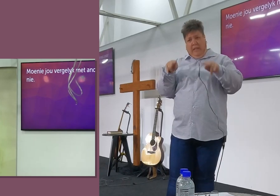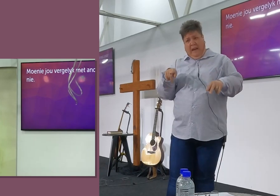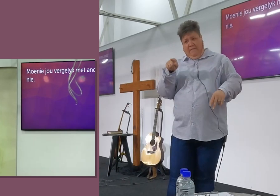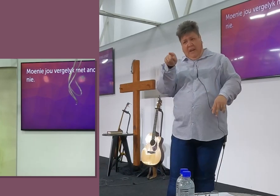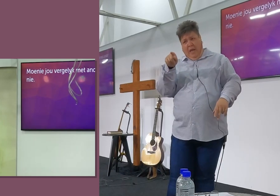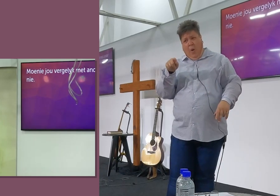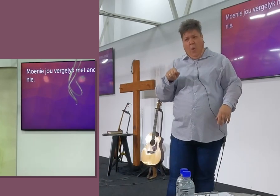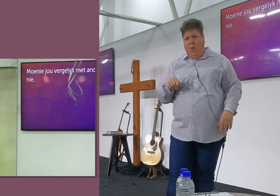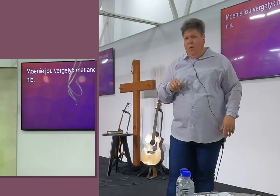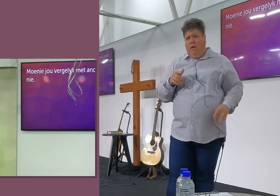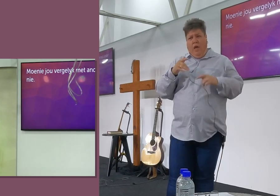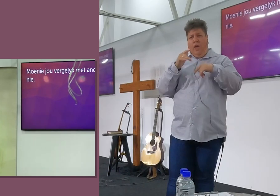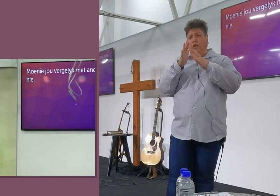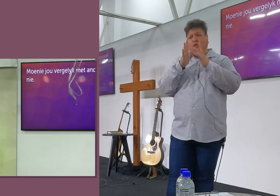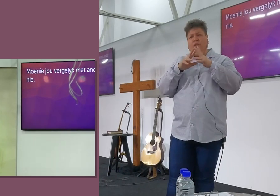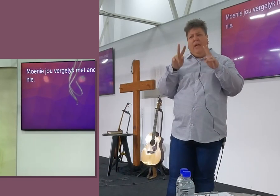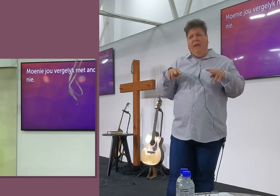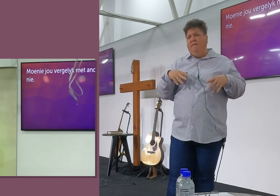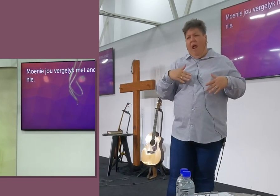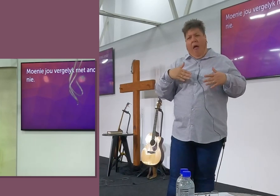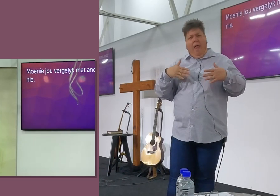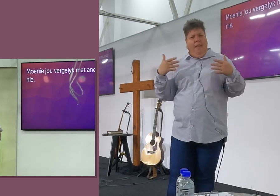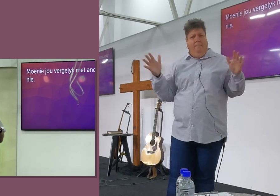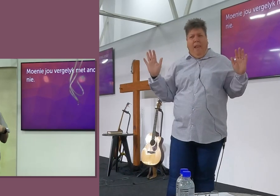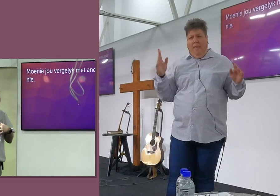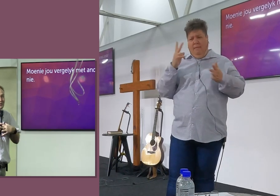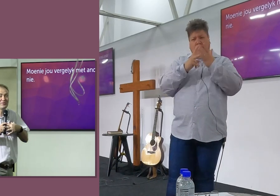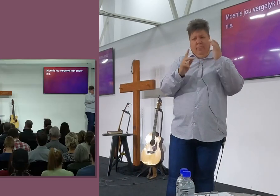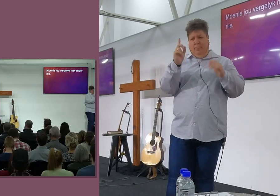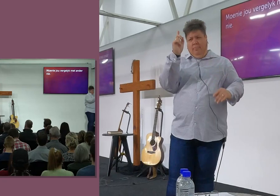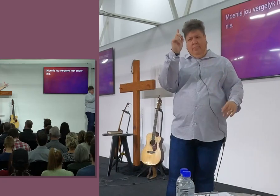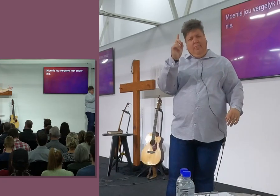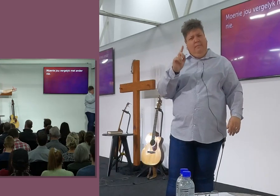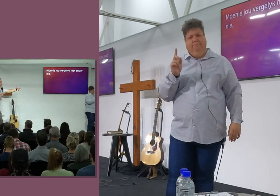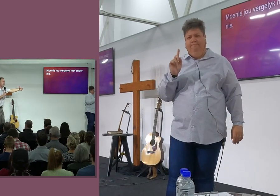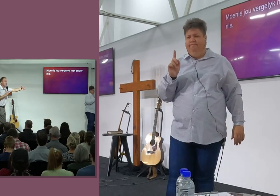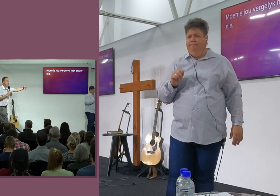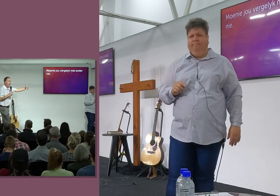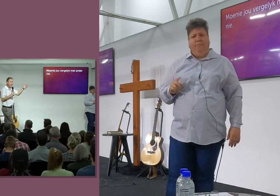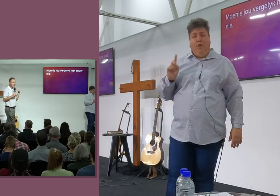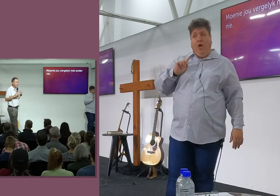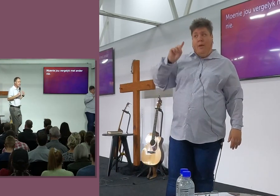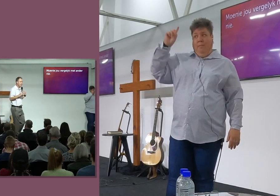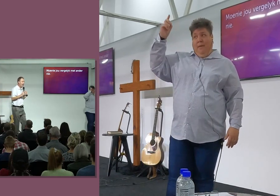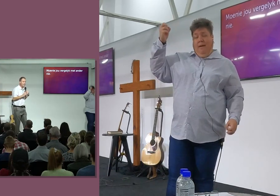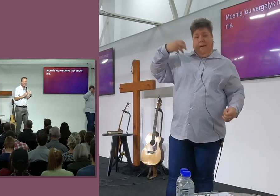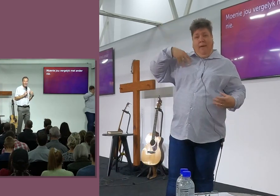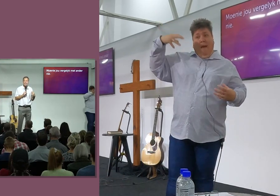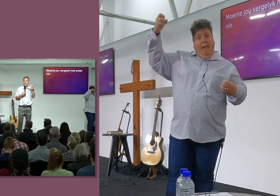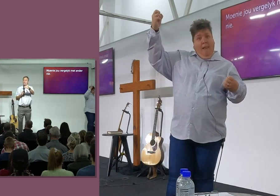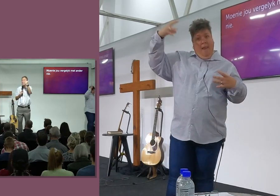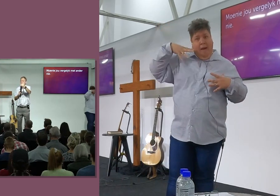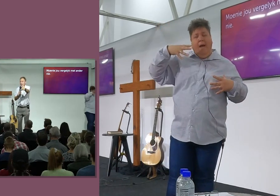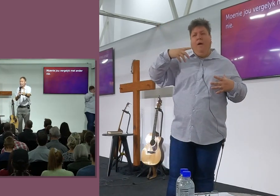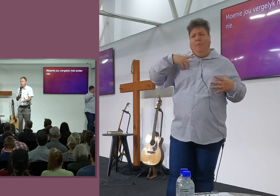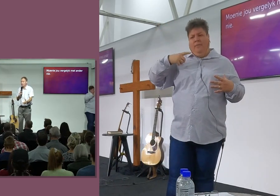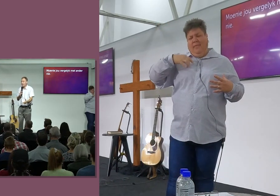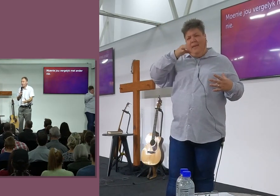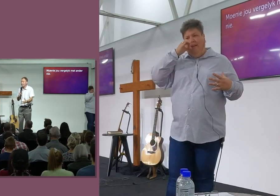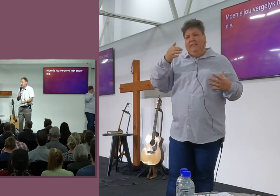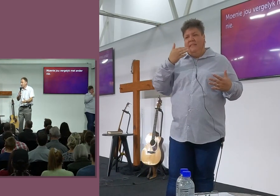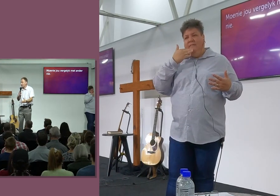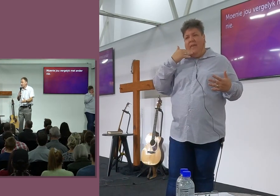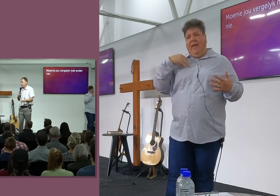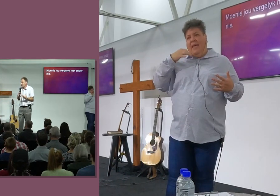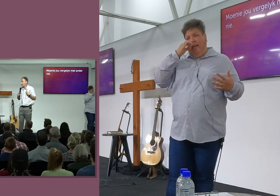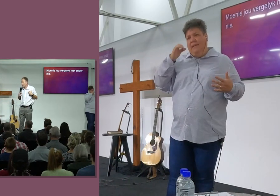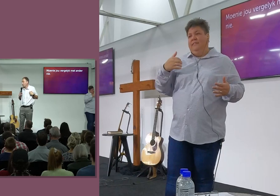Besef jylle dit? Dis alhoek om ek ok is. Dis alhoek om ek die licht het wat ek het. Ek kan eers, ek kan, die eneste ding wat ek kan doen in die